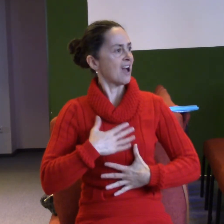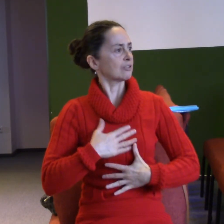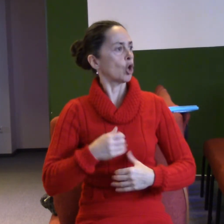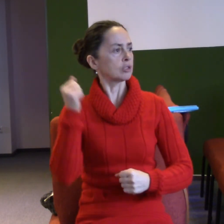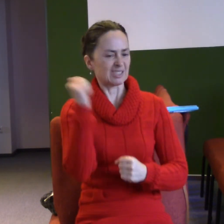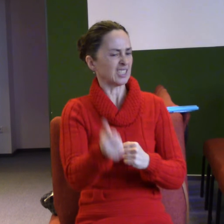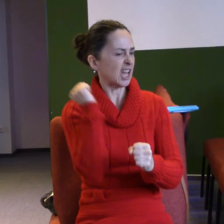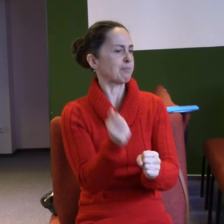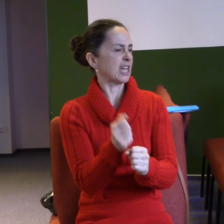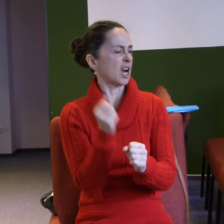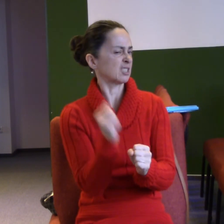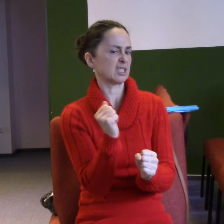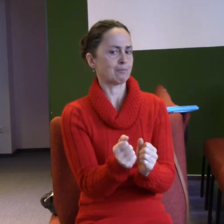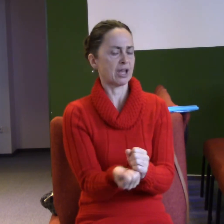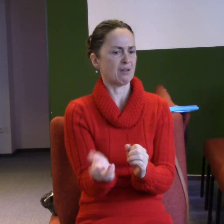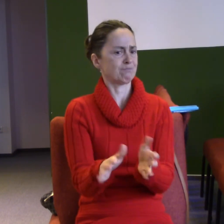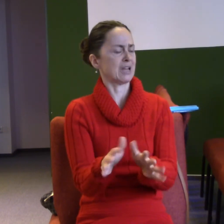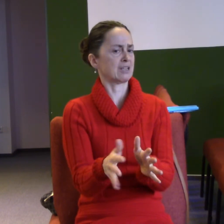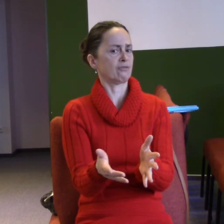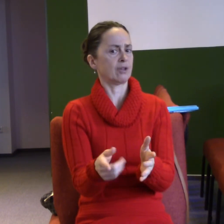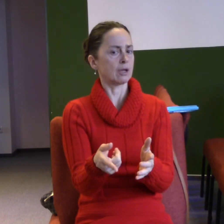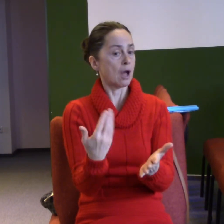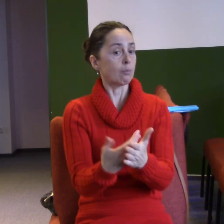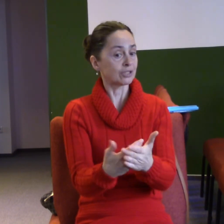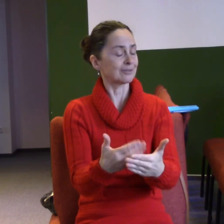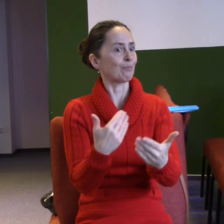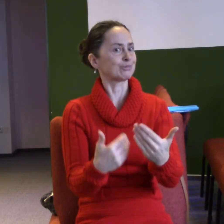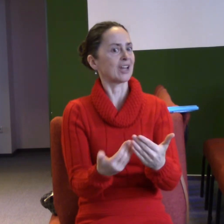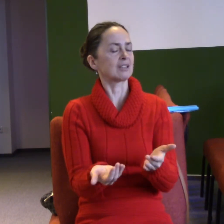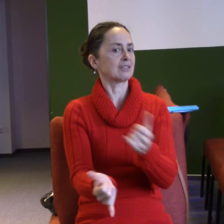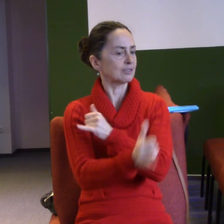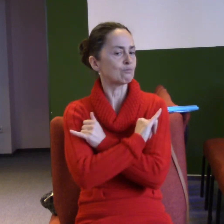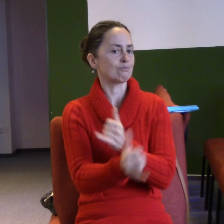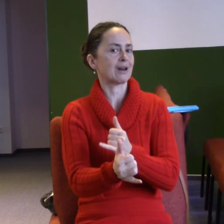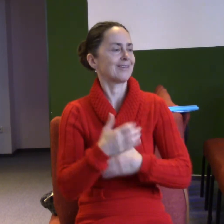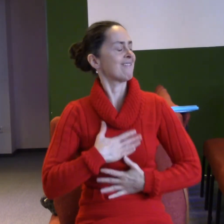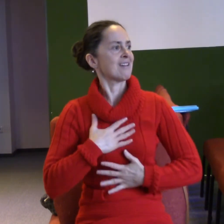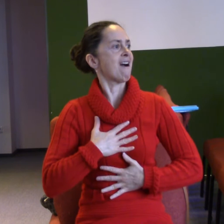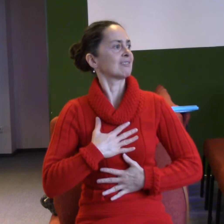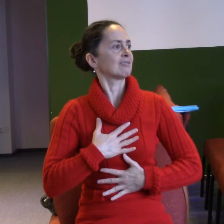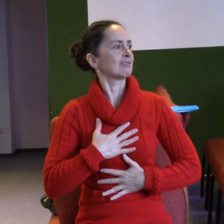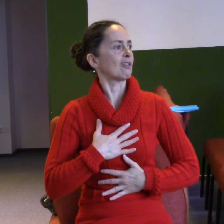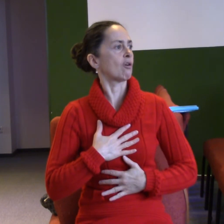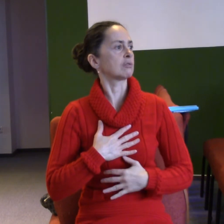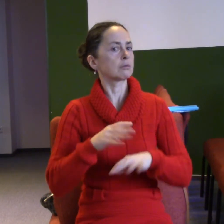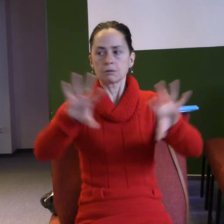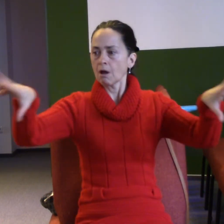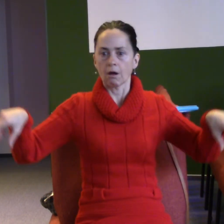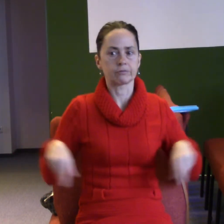stovek, tak to ovlivní natolik všechno to posluchačstvo, které tam je, že odchází ještě víc křesťanů,